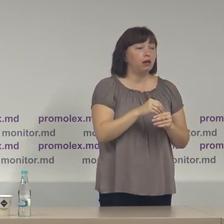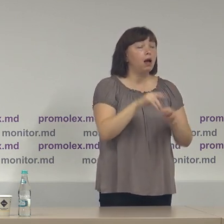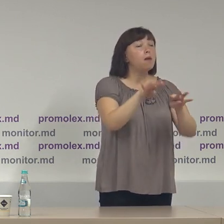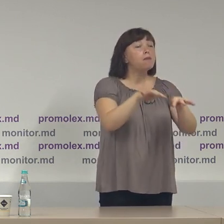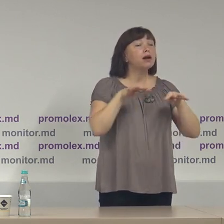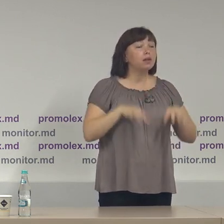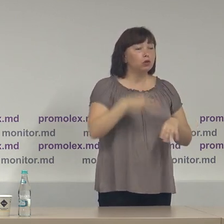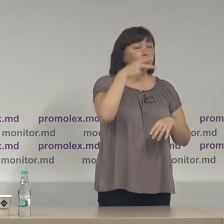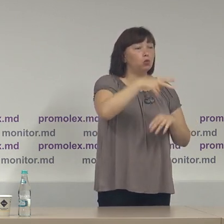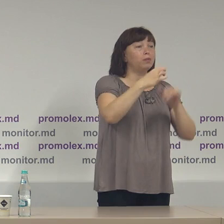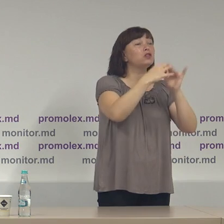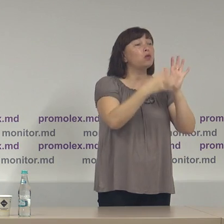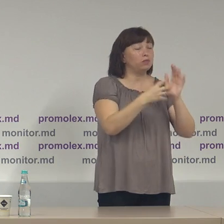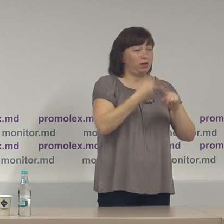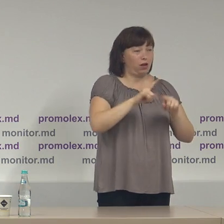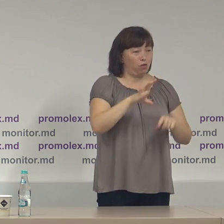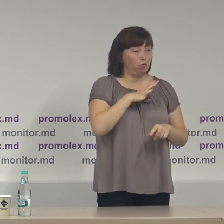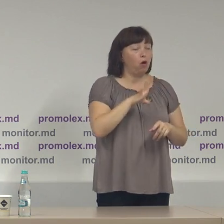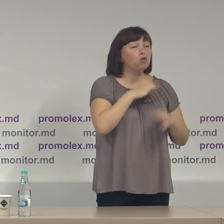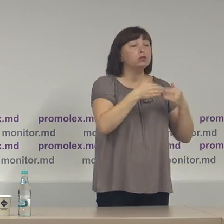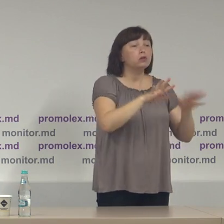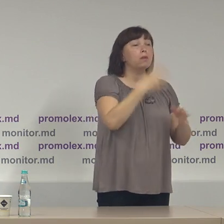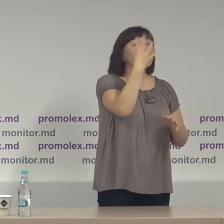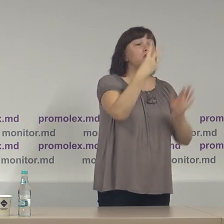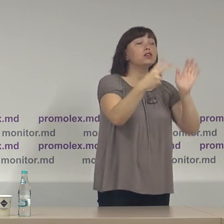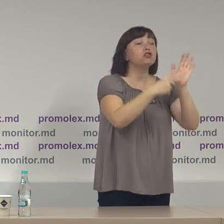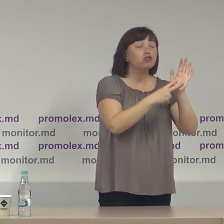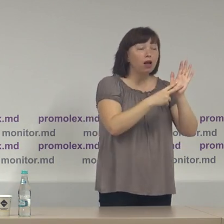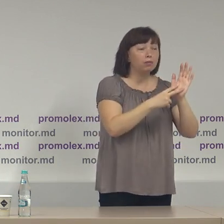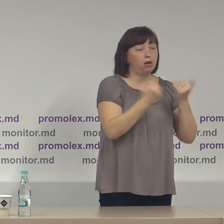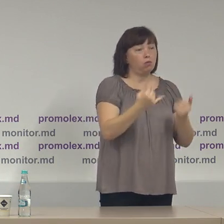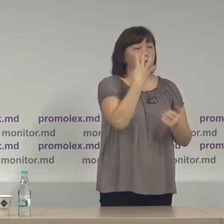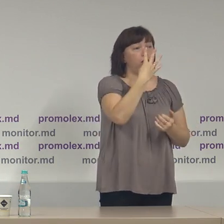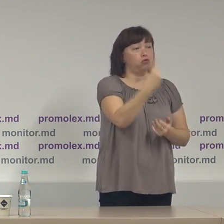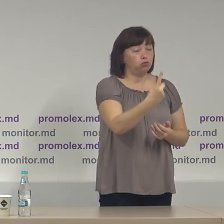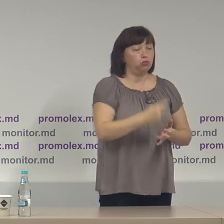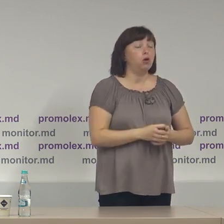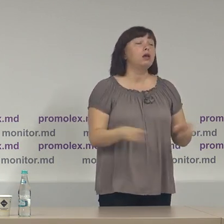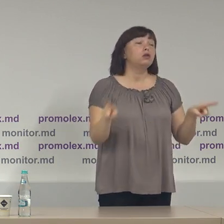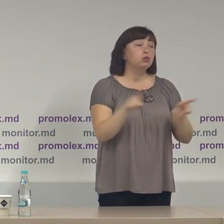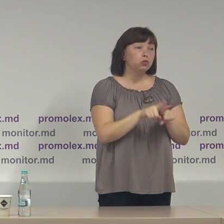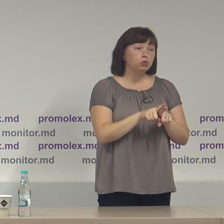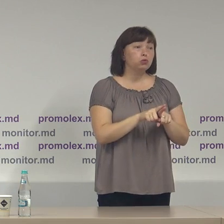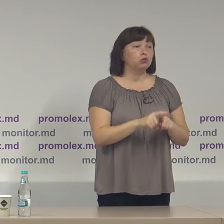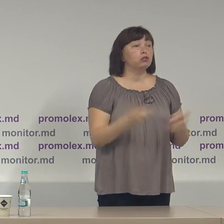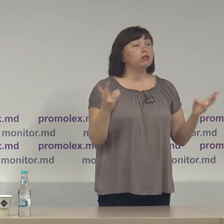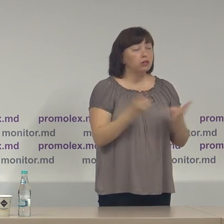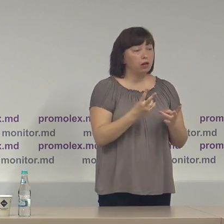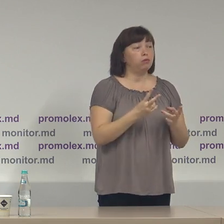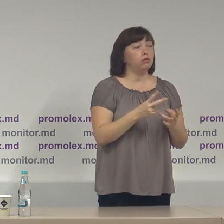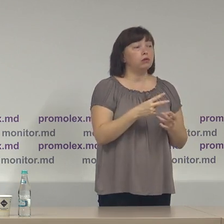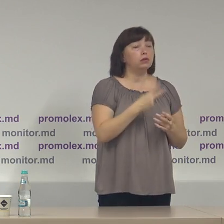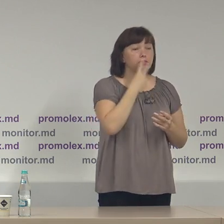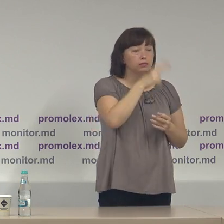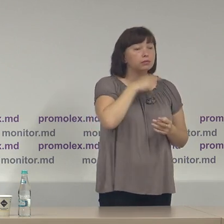parlamentare din 2019 atunci când au fost deschise 47 de secții de votare totuși trebuie să atragem